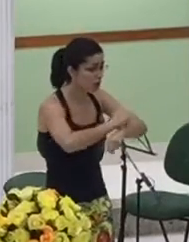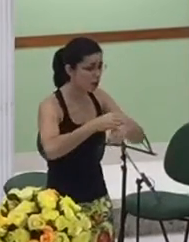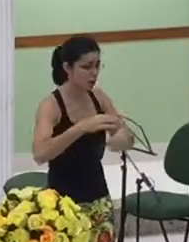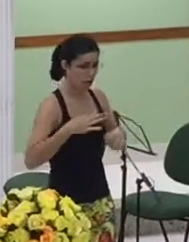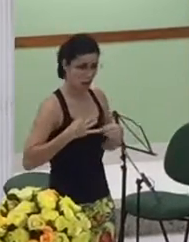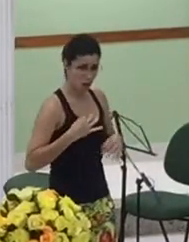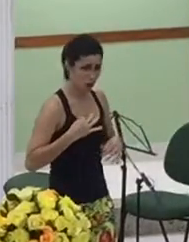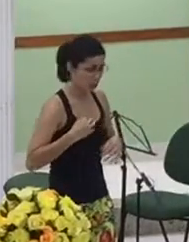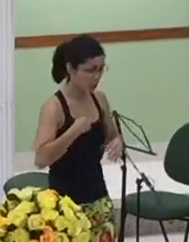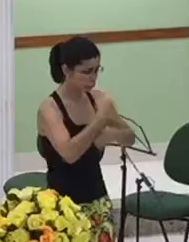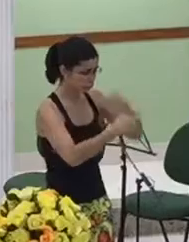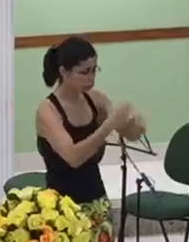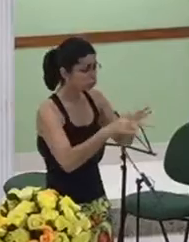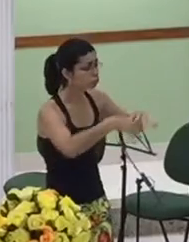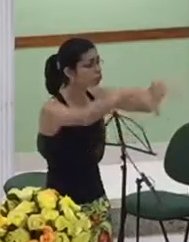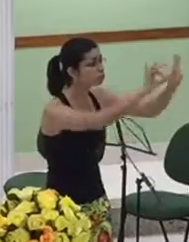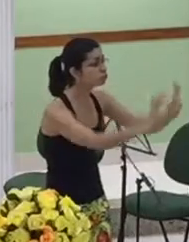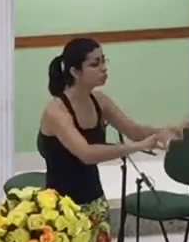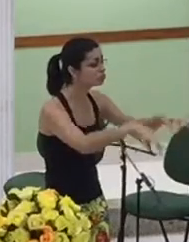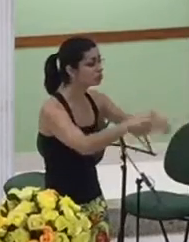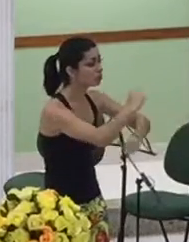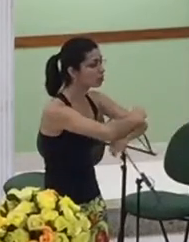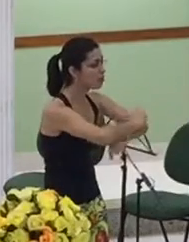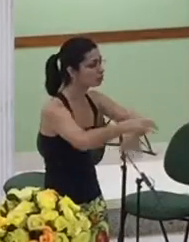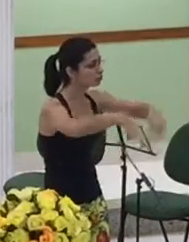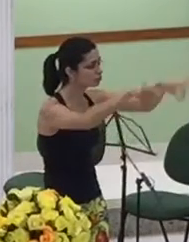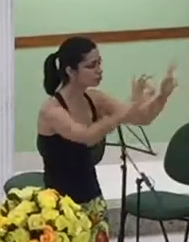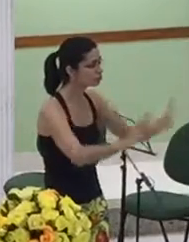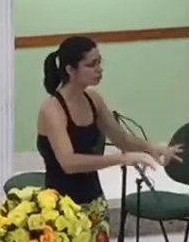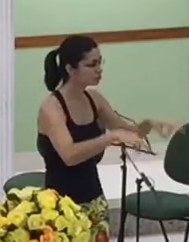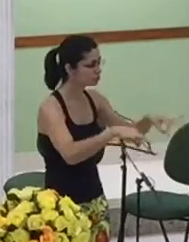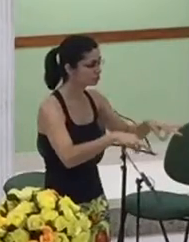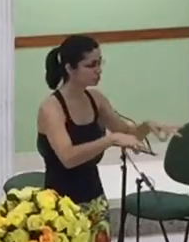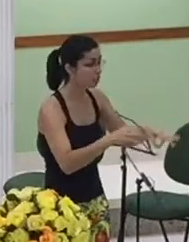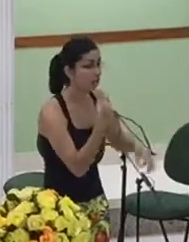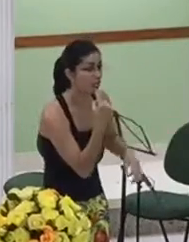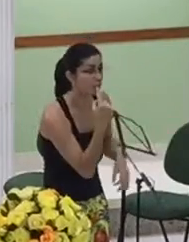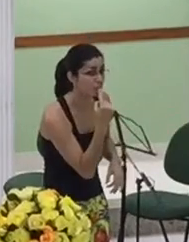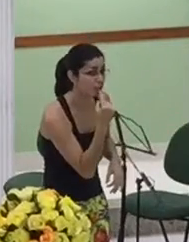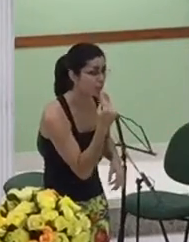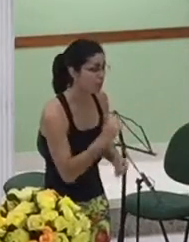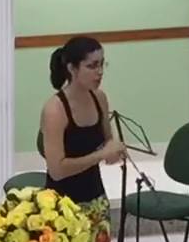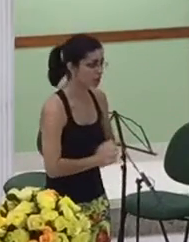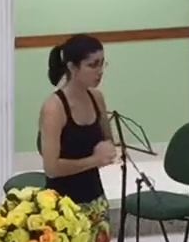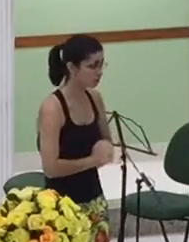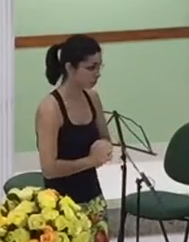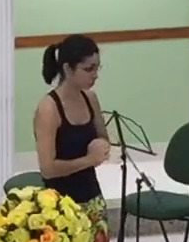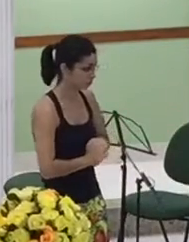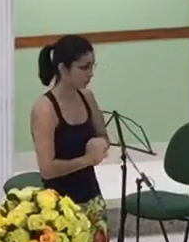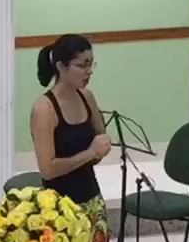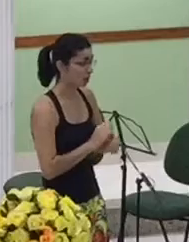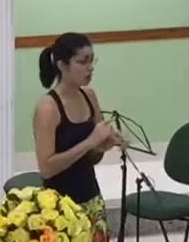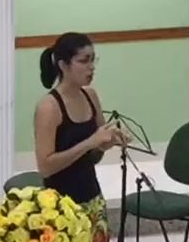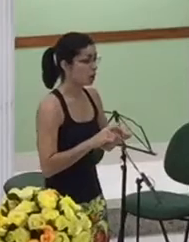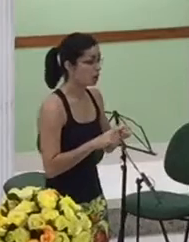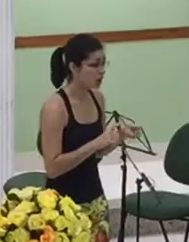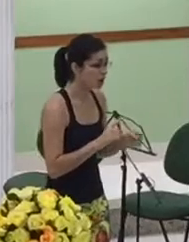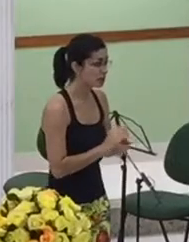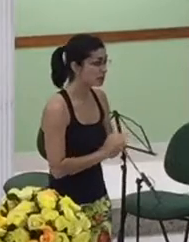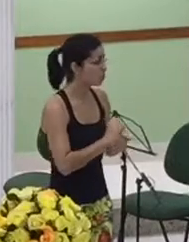fizer descer e se não ficar na casa com você seu pai sua mãe seu irmão e toda a sua família